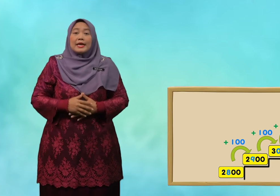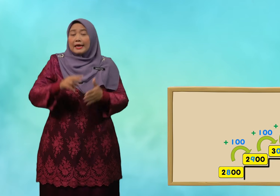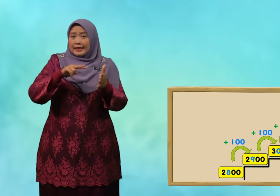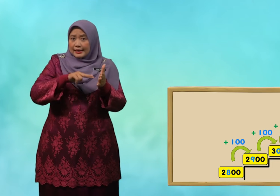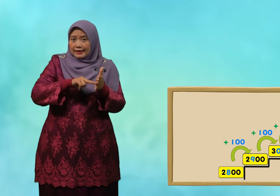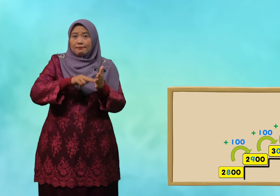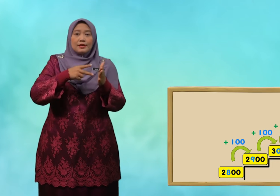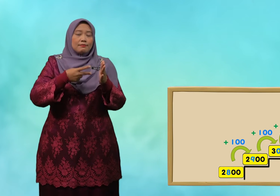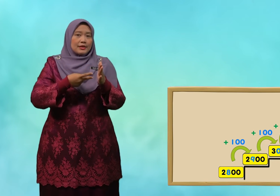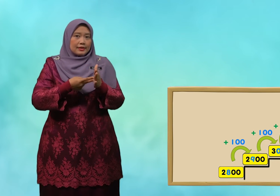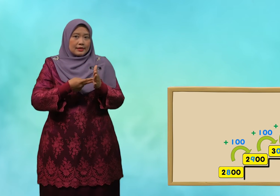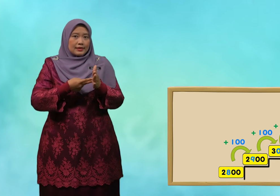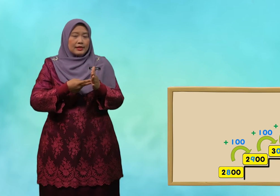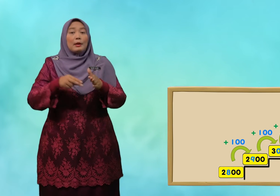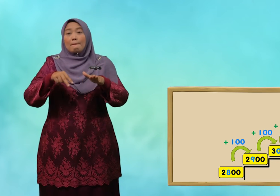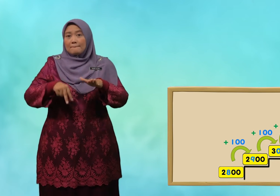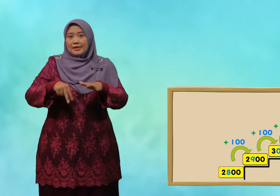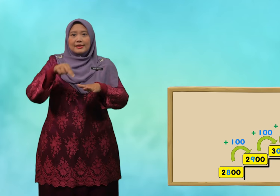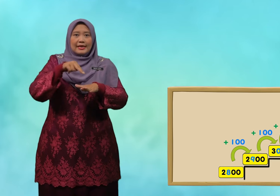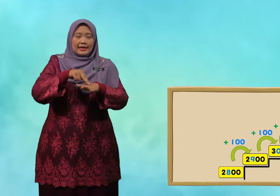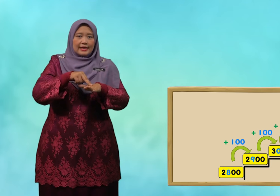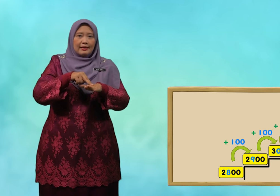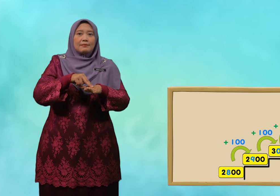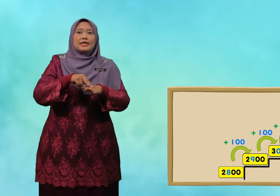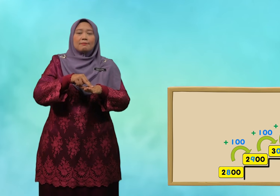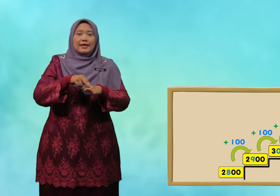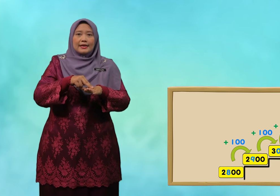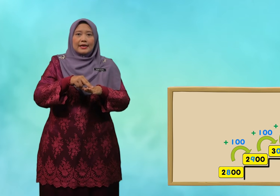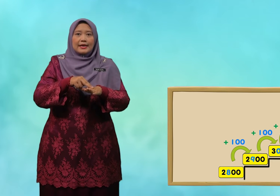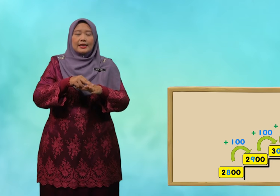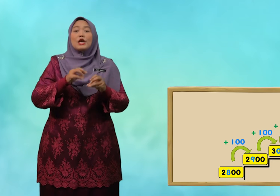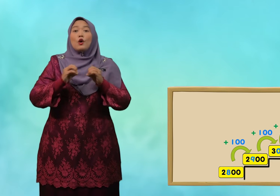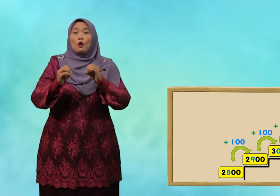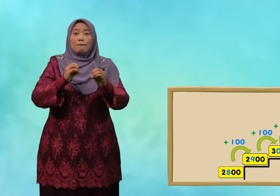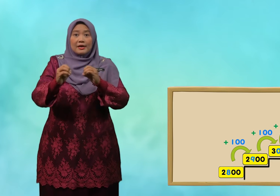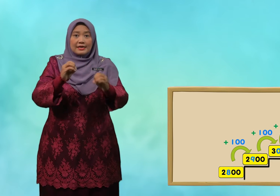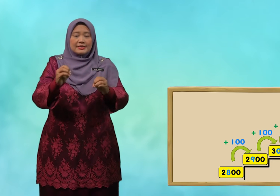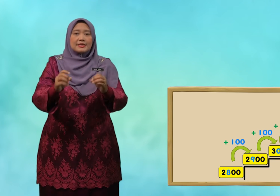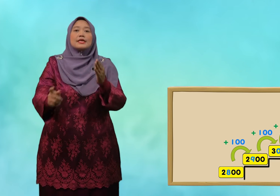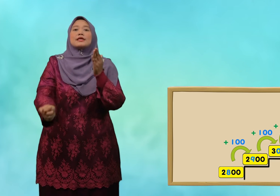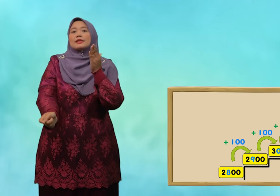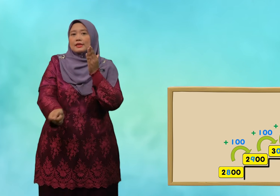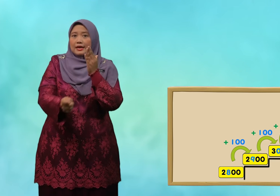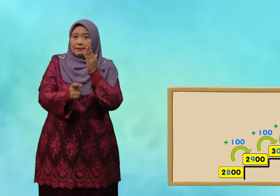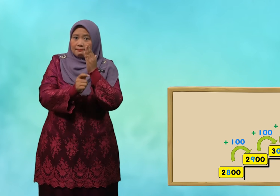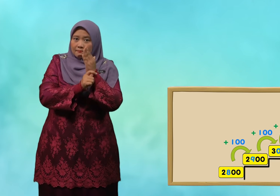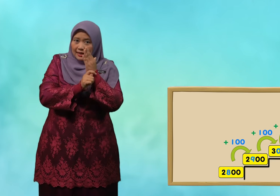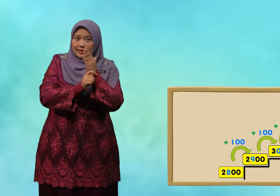ini bermakna menaik melibatkan operasi tambah